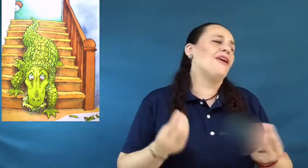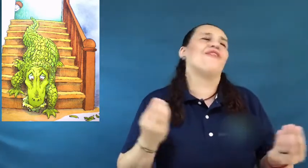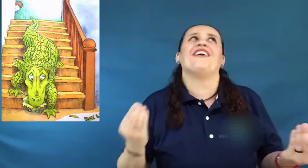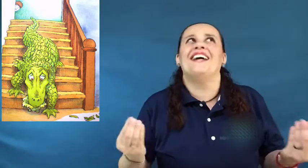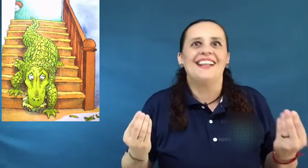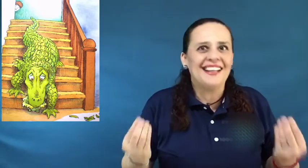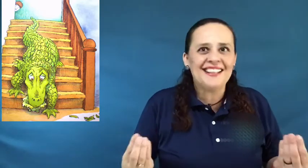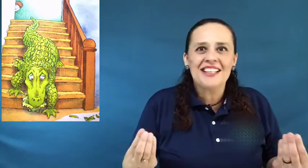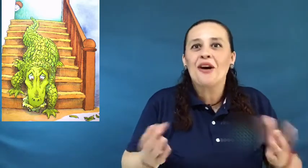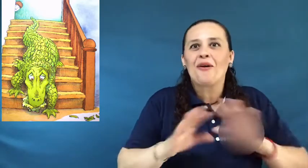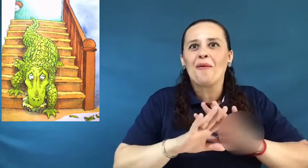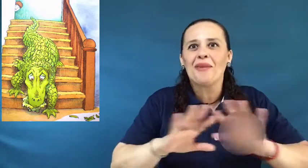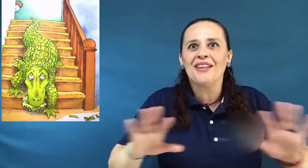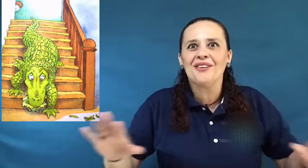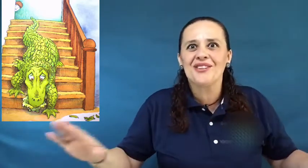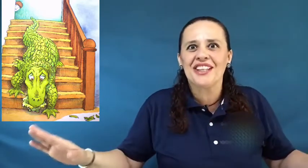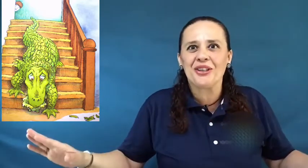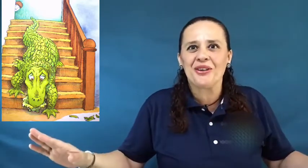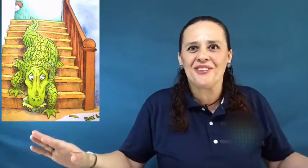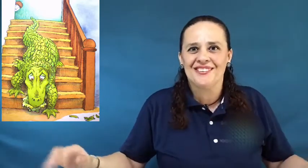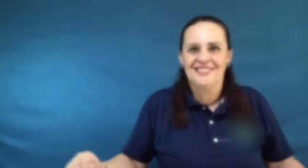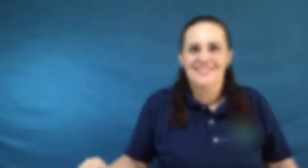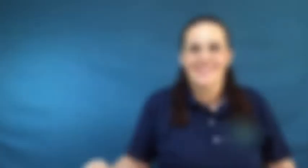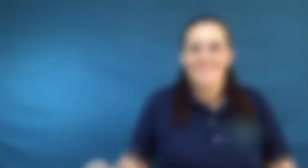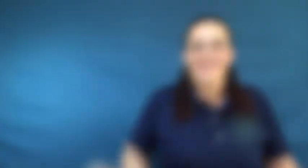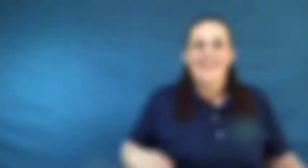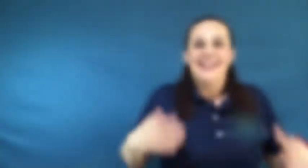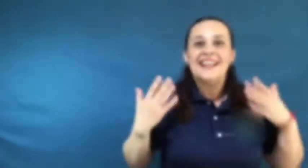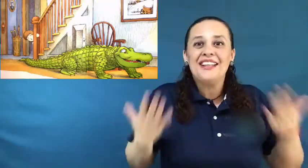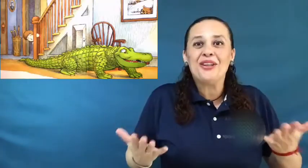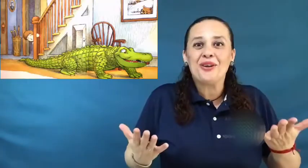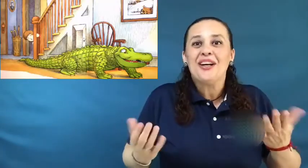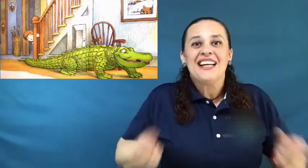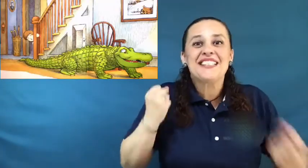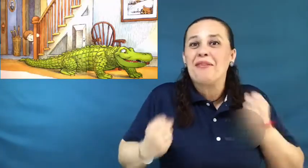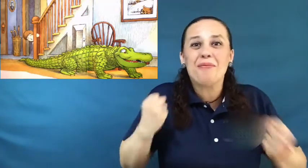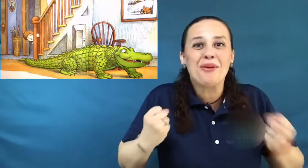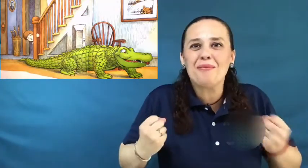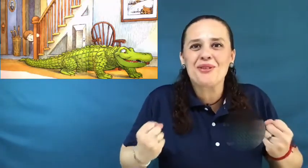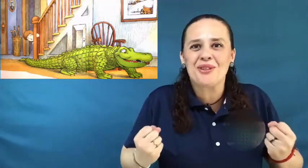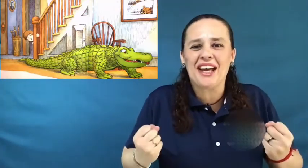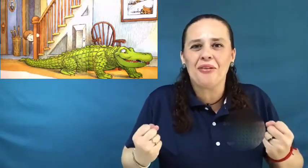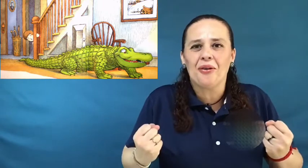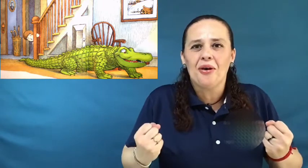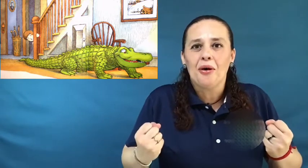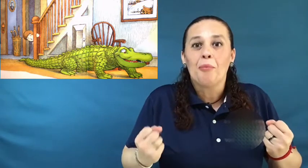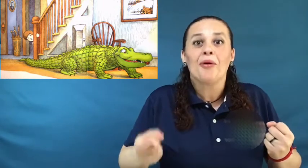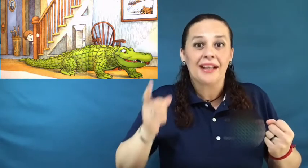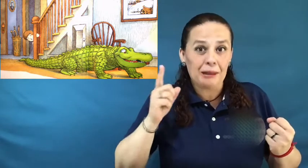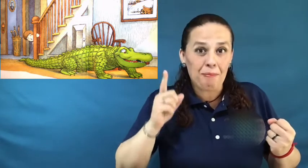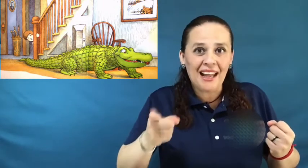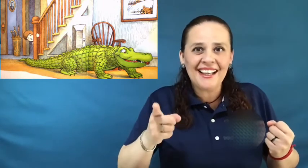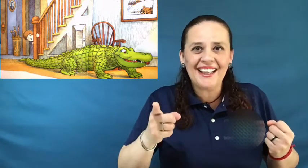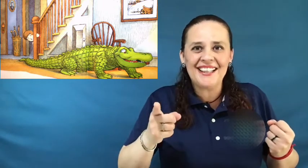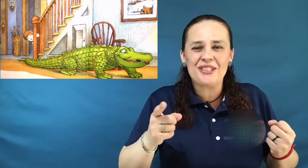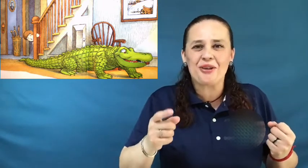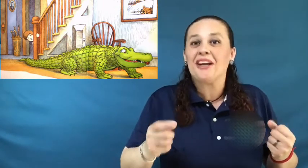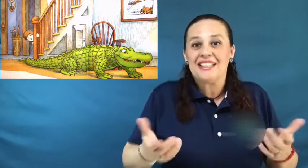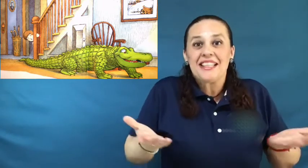feliz, comiéndose todo. El niño estaba muy emocionado porque el plan que hizo estaba